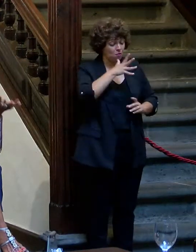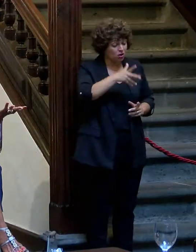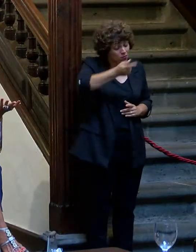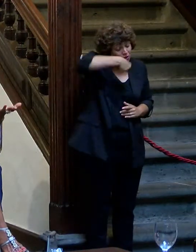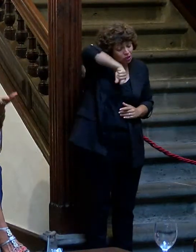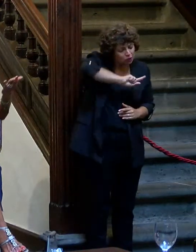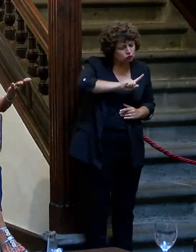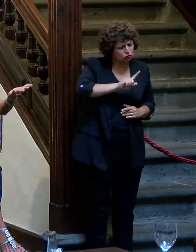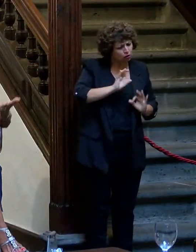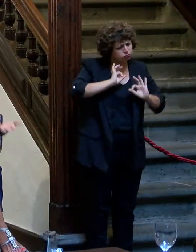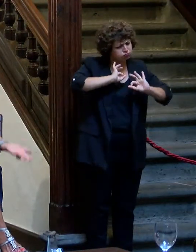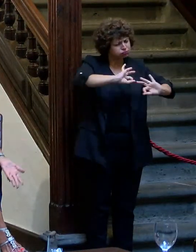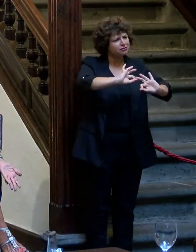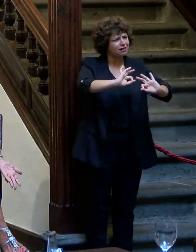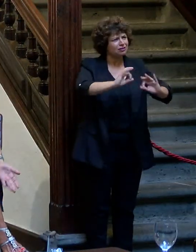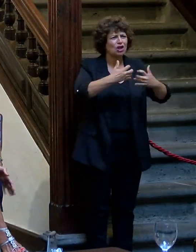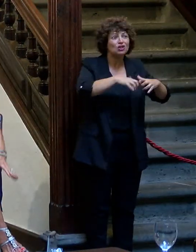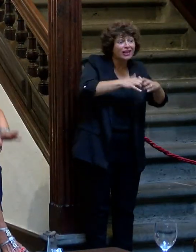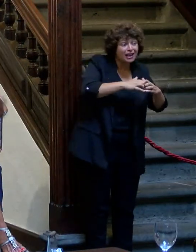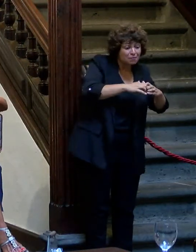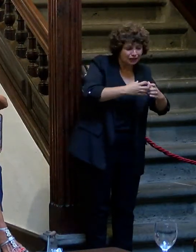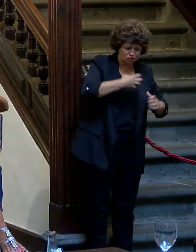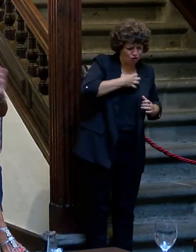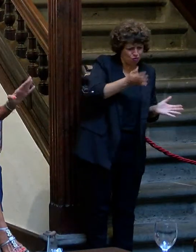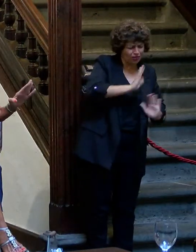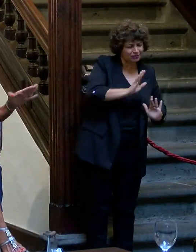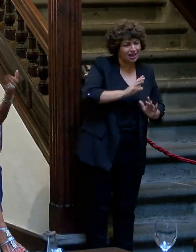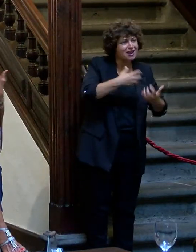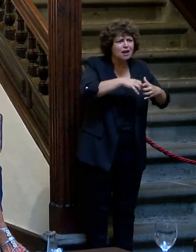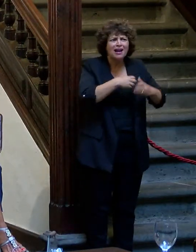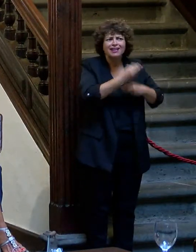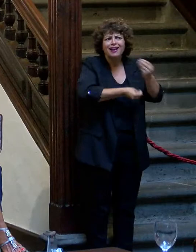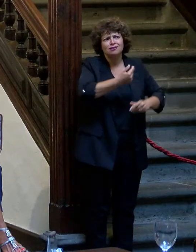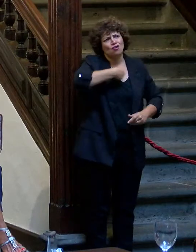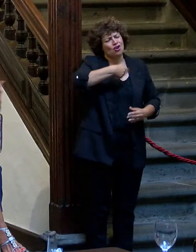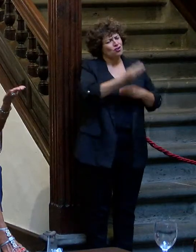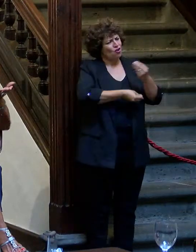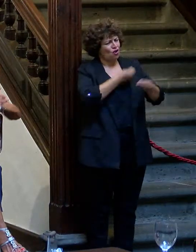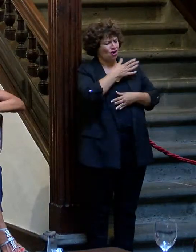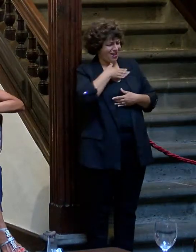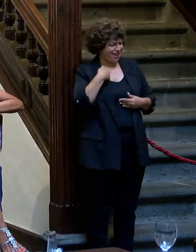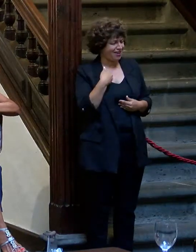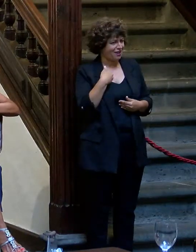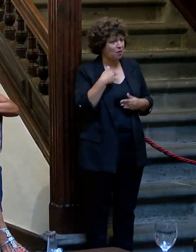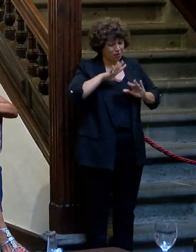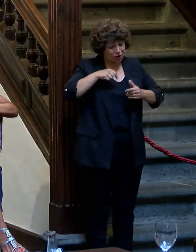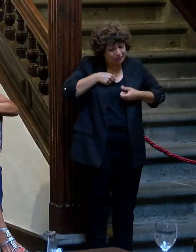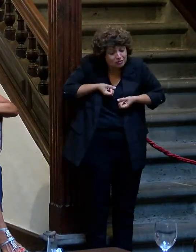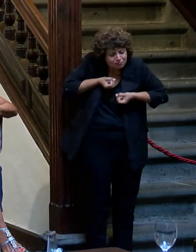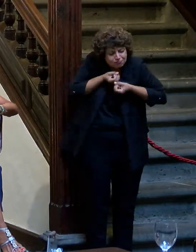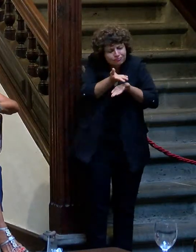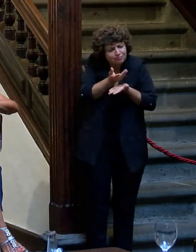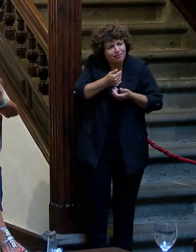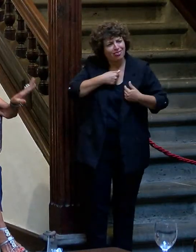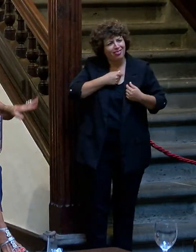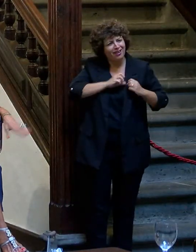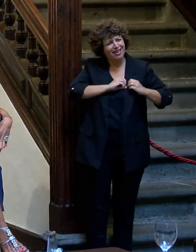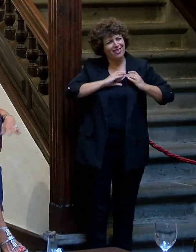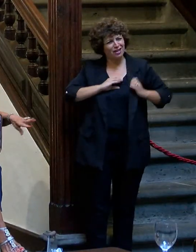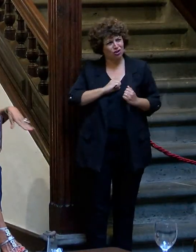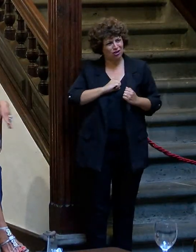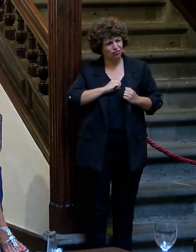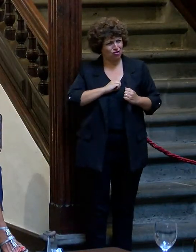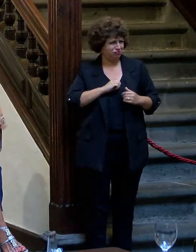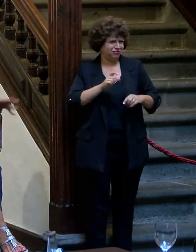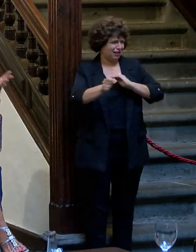somos producto de eso, eso que la máquina no puede tener, la máquina hará lo que tú quieras, pero esto que yo te estoy contando, esto sale de aquí o no sale, no hay tía, no